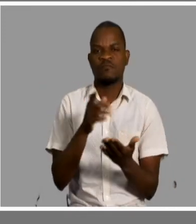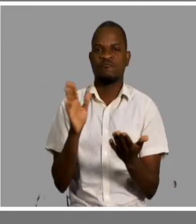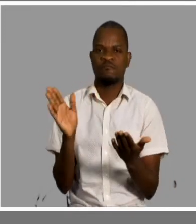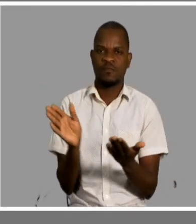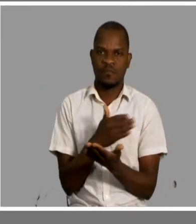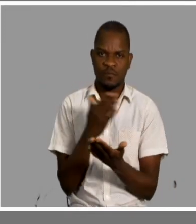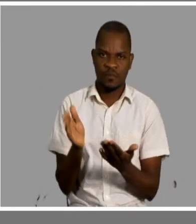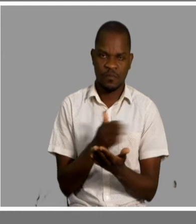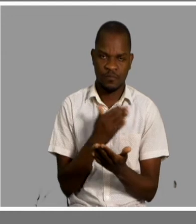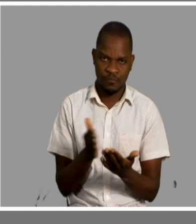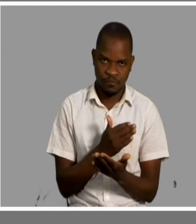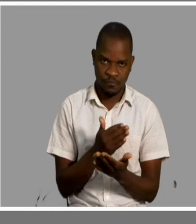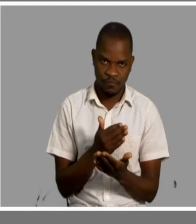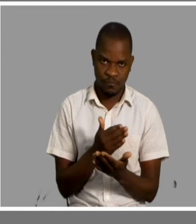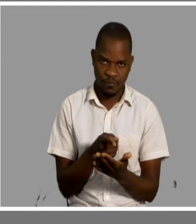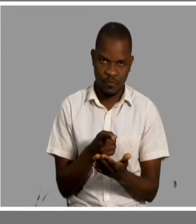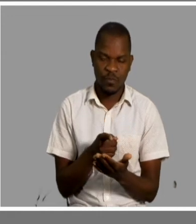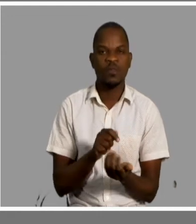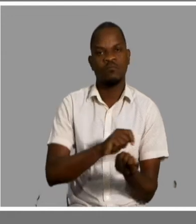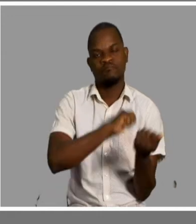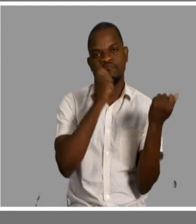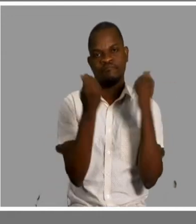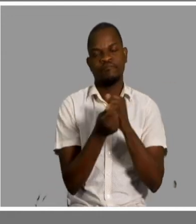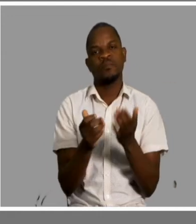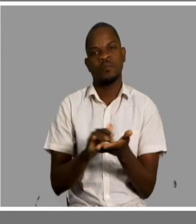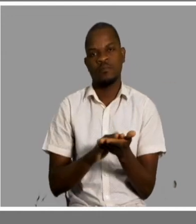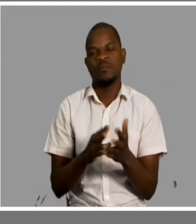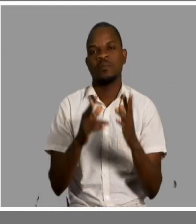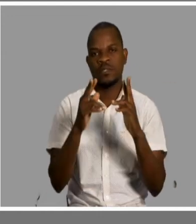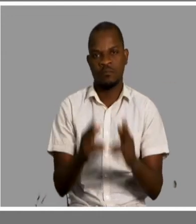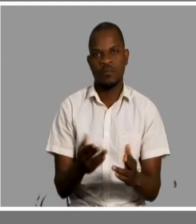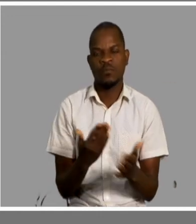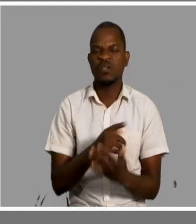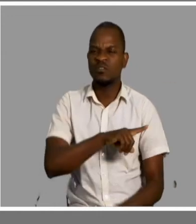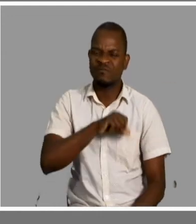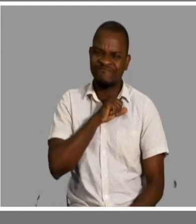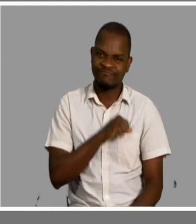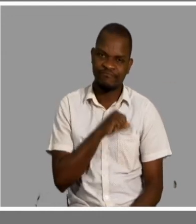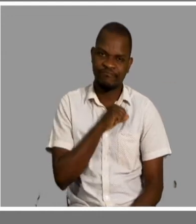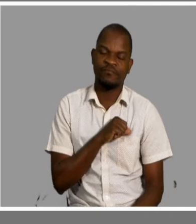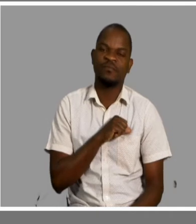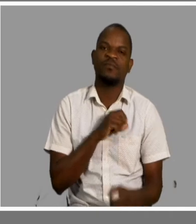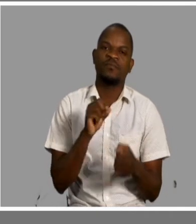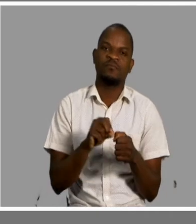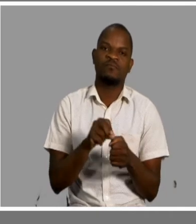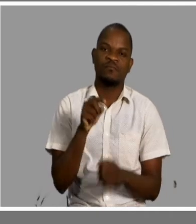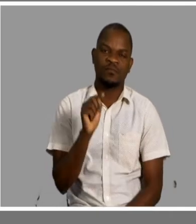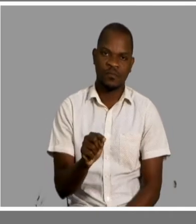é ter esta brochura legítima também em Embraer. Portanto, vamos fazer tudo por tudo